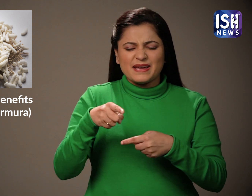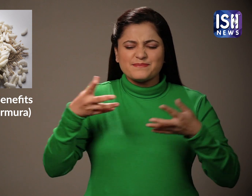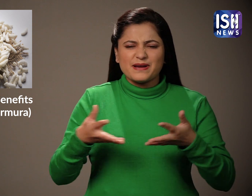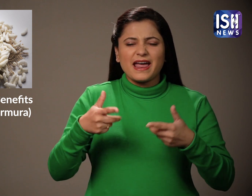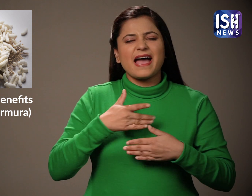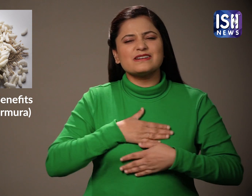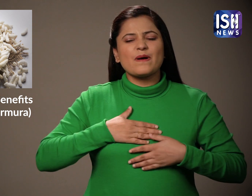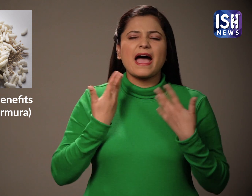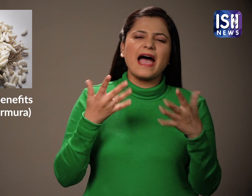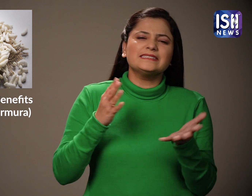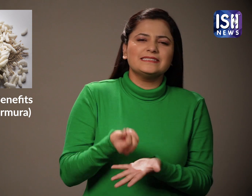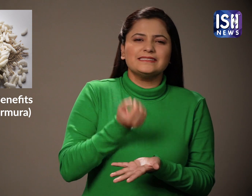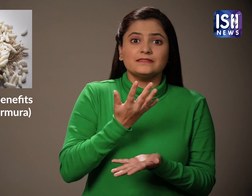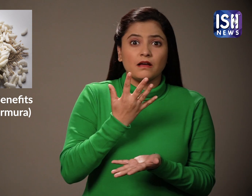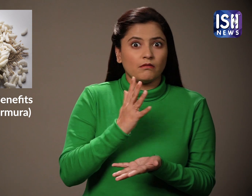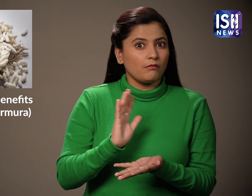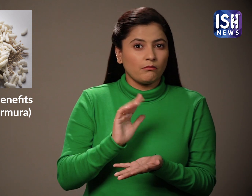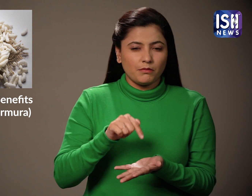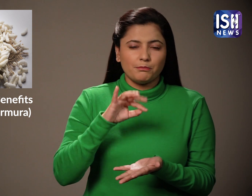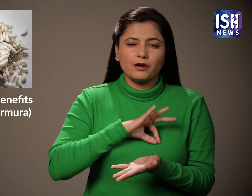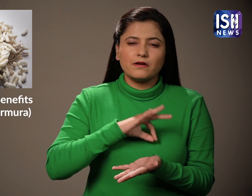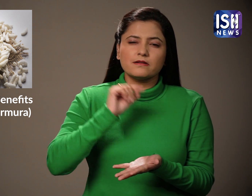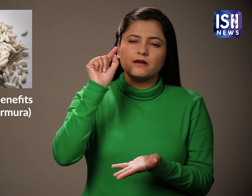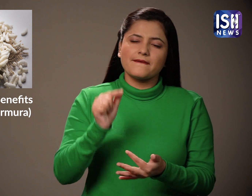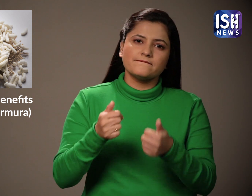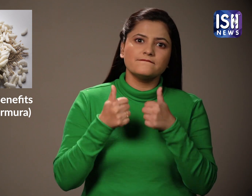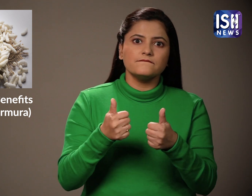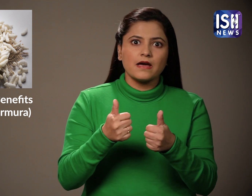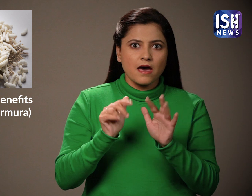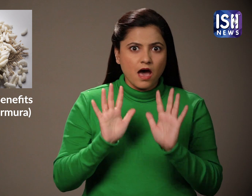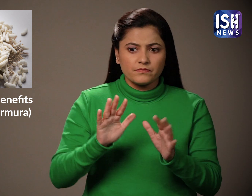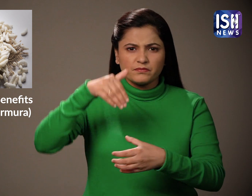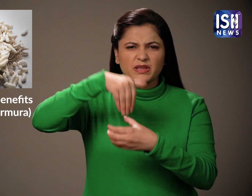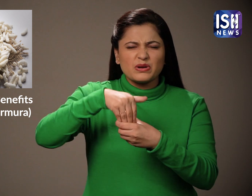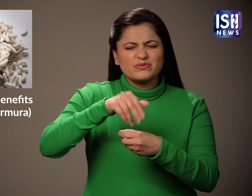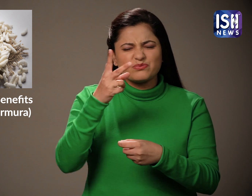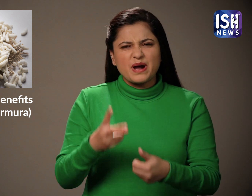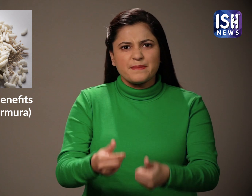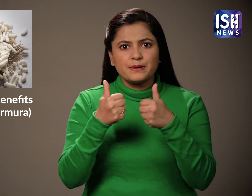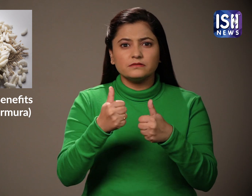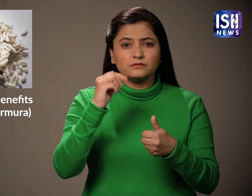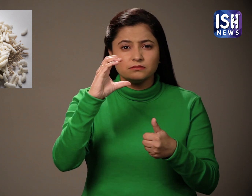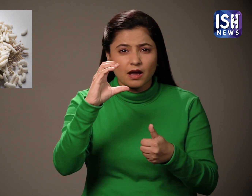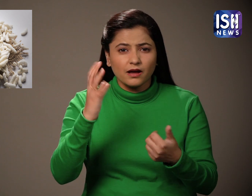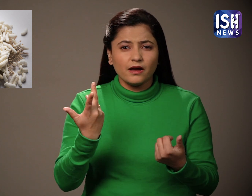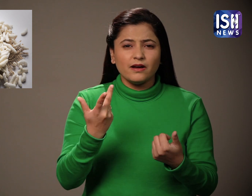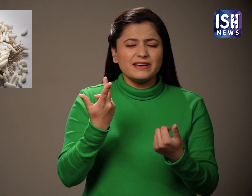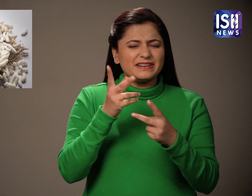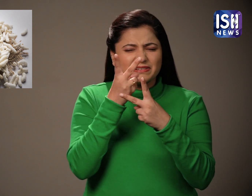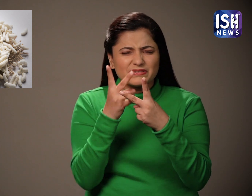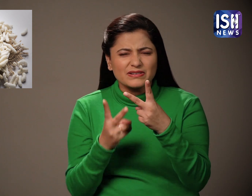इसे एक स्वादिश नाश्टा मानते हैं लेकिन इसके कई फाइदे भी है ये कैल्शियम, फाइबर और